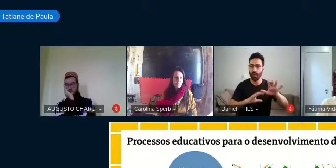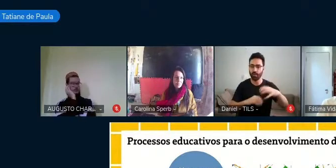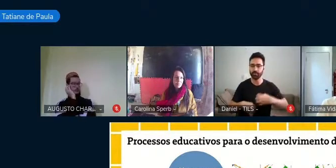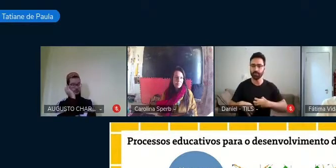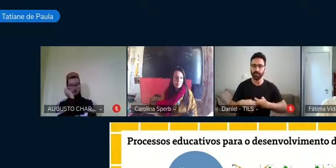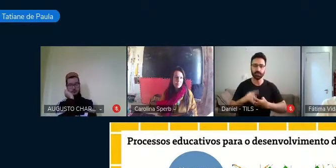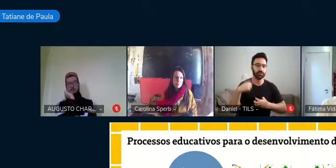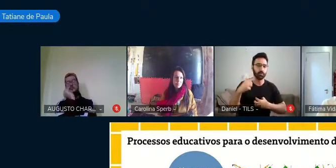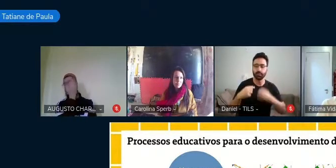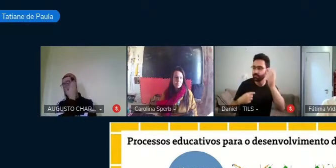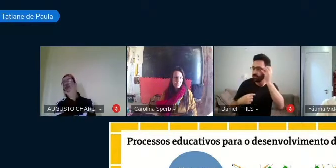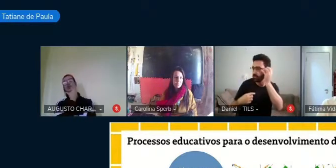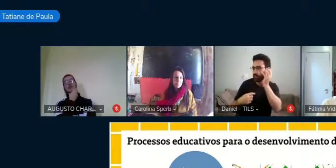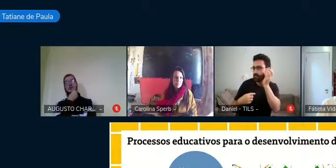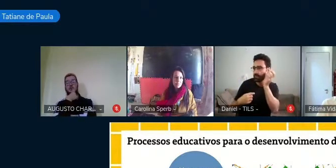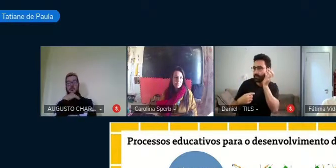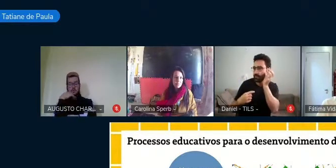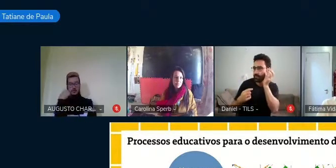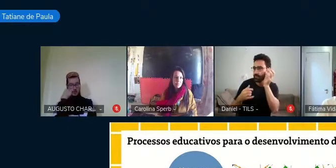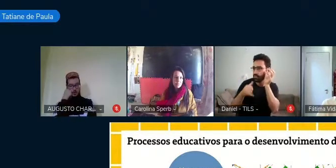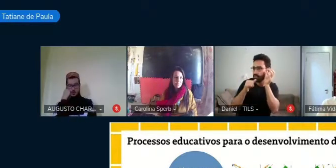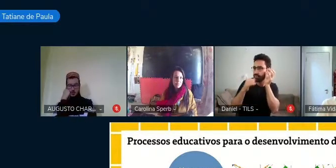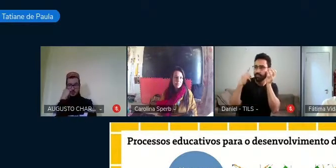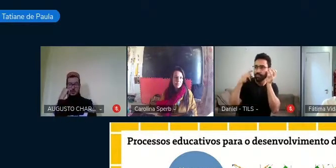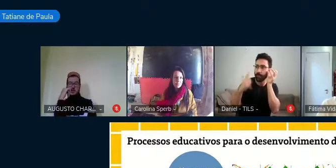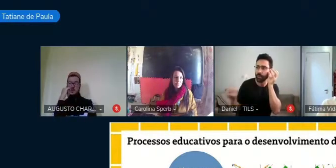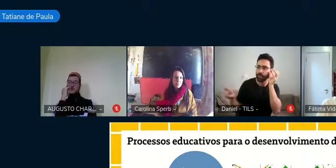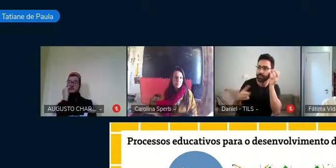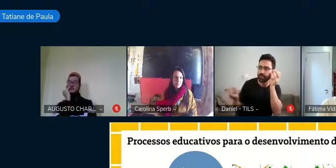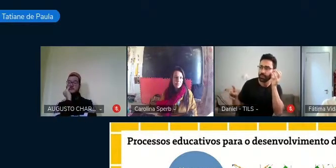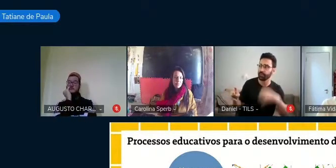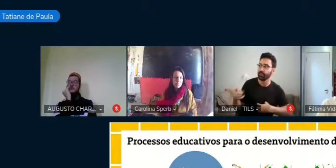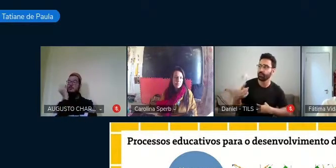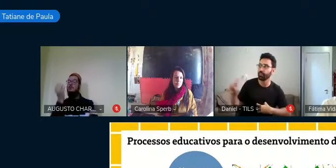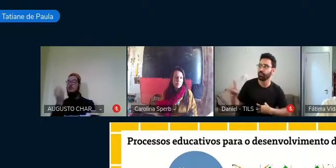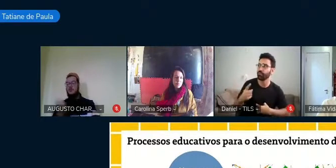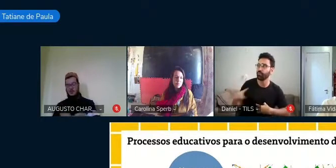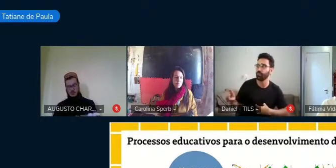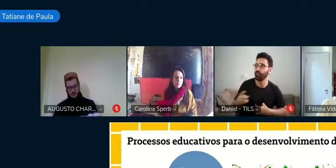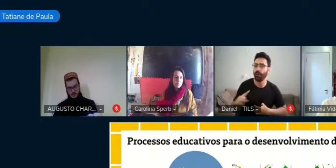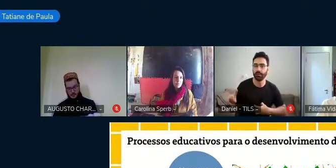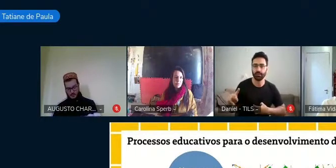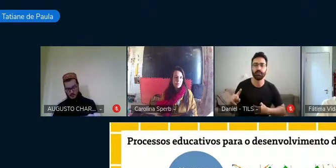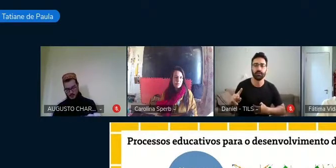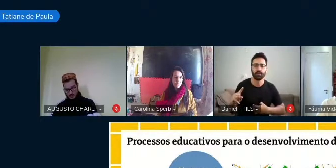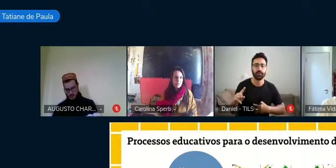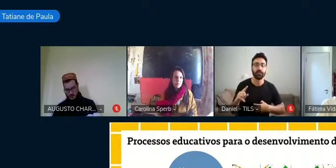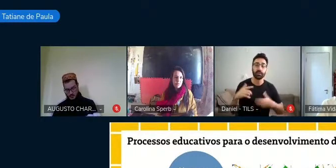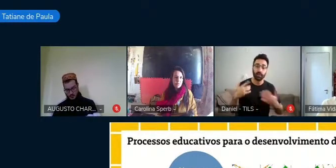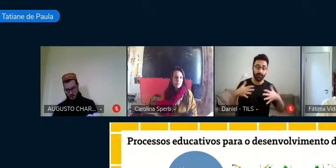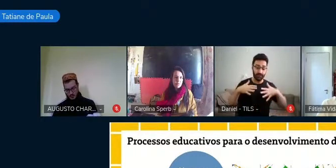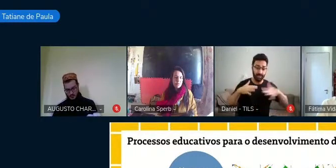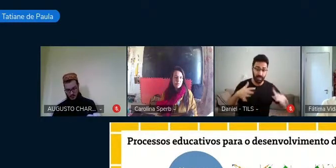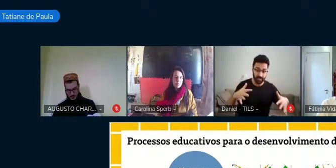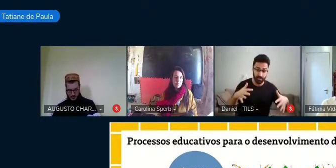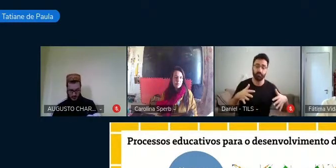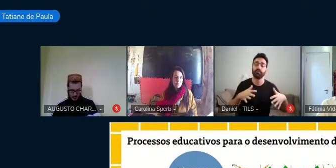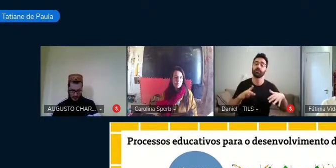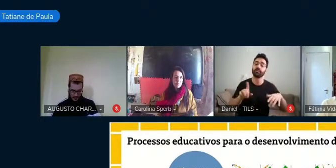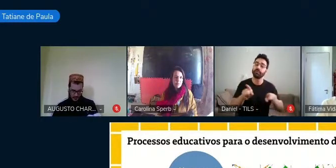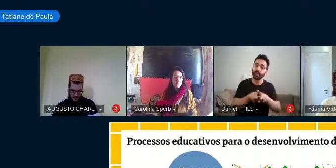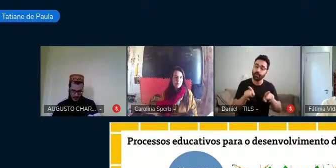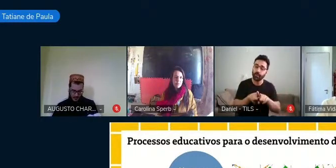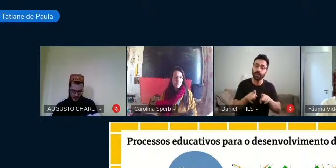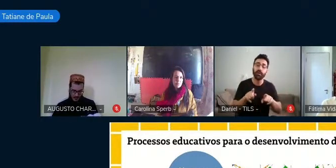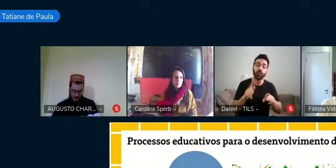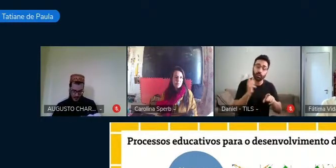bochecha e ela vinha também no peito. Então, isso estava proporcionando que além da vibração, ela compreendesse também